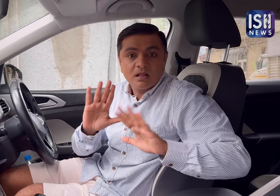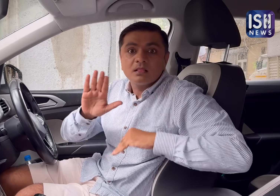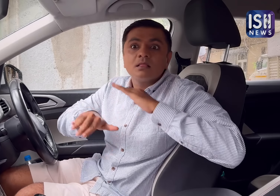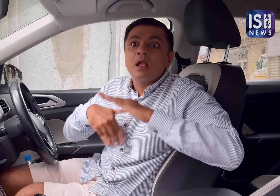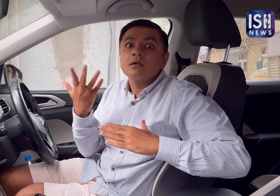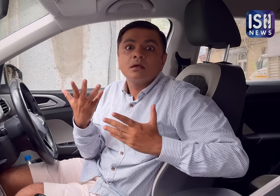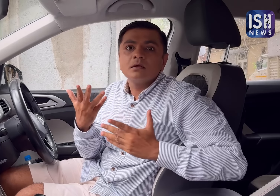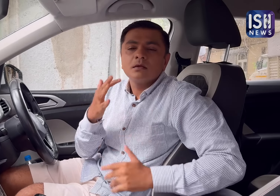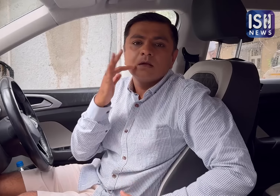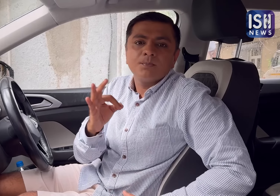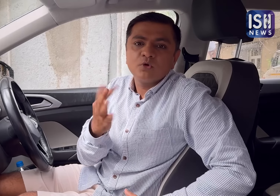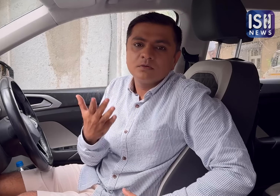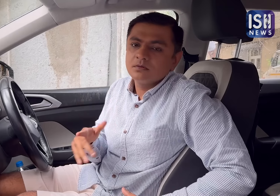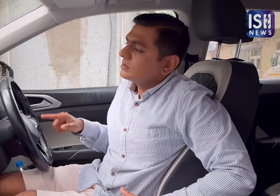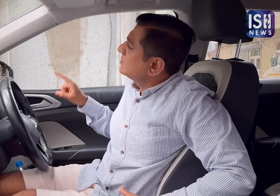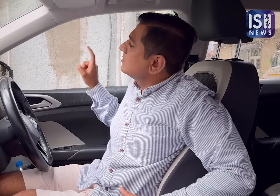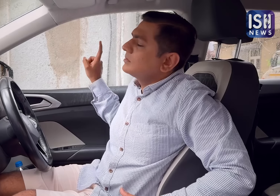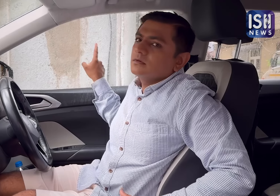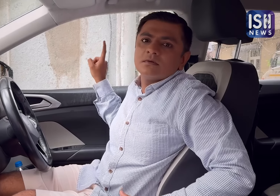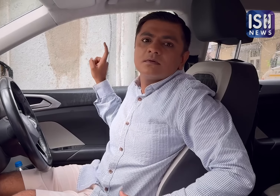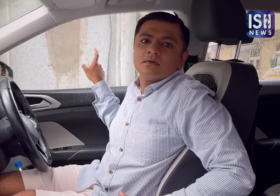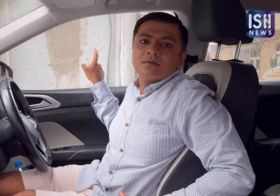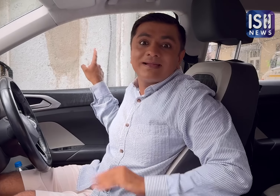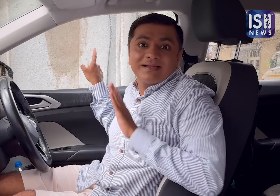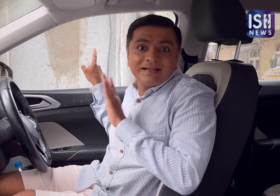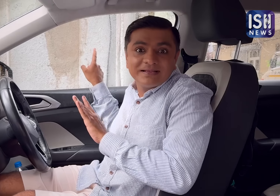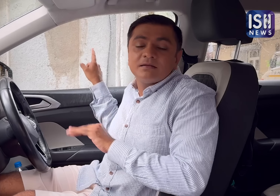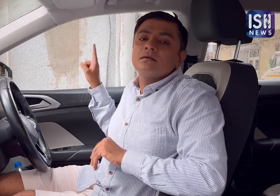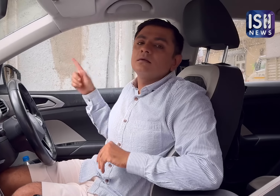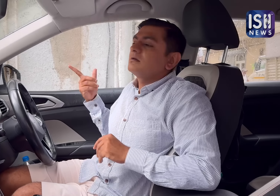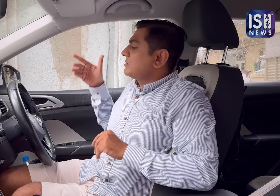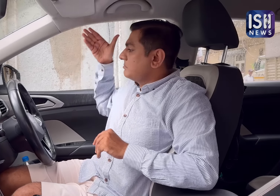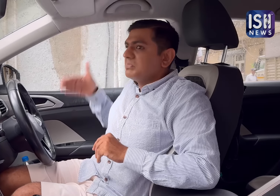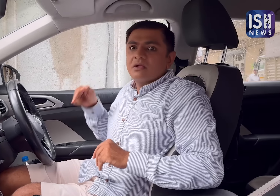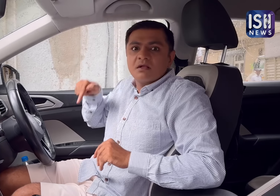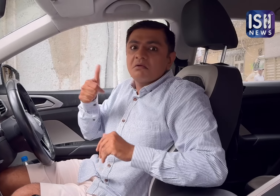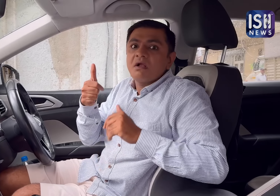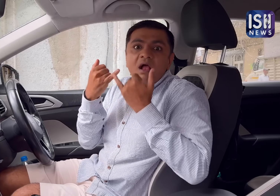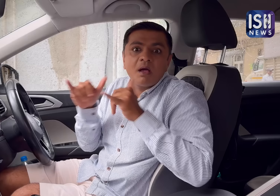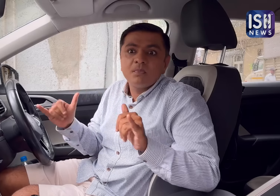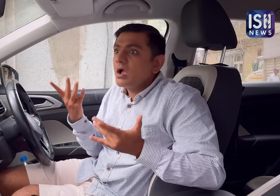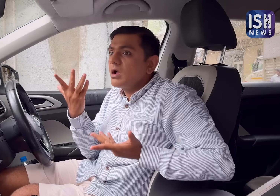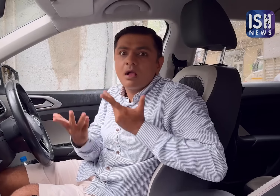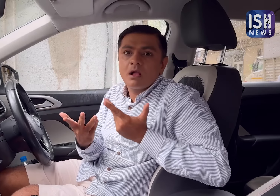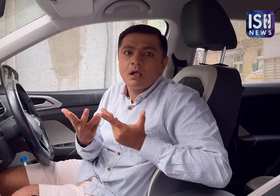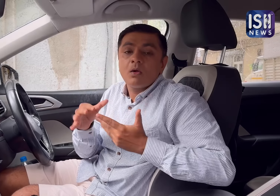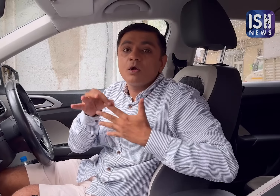ज्यादा तर समय पानी कार की खिडकियों और उसके काम काच को जमा कर देता है फिर क्या करें